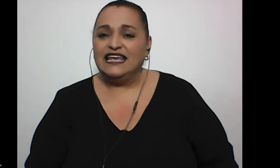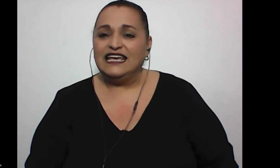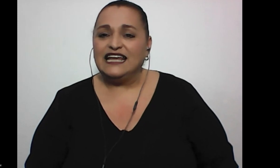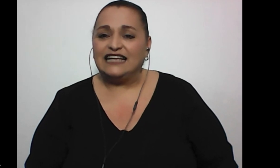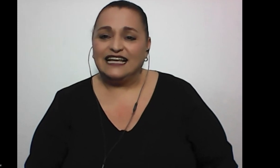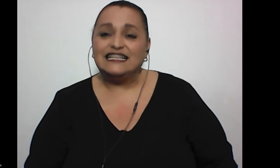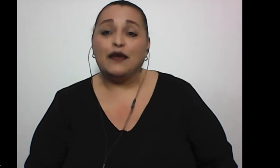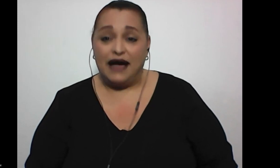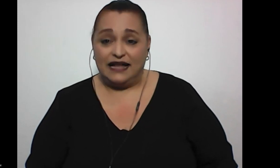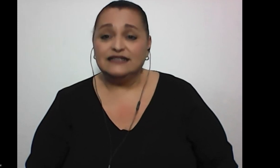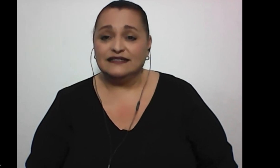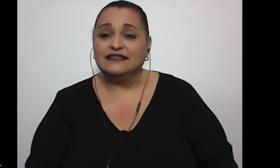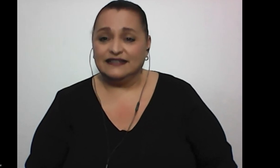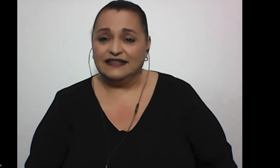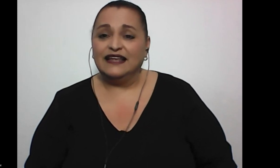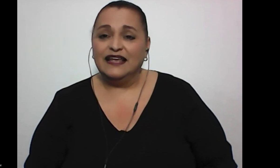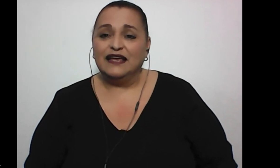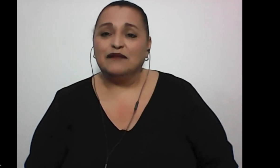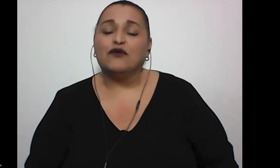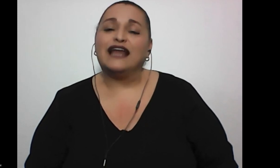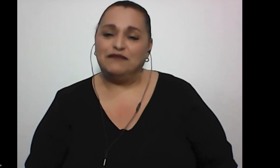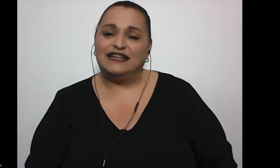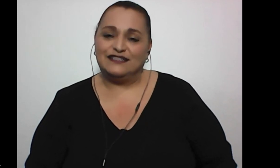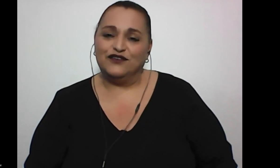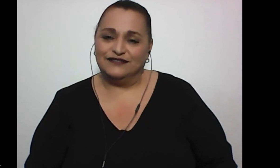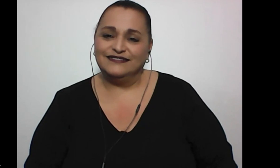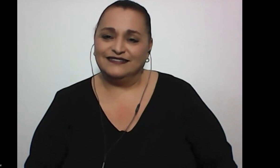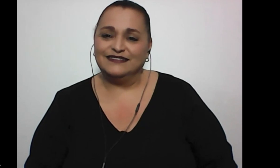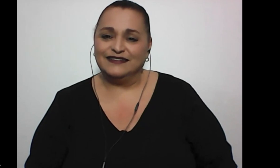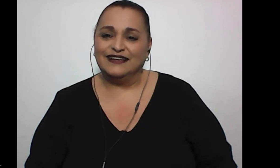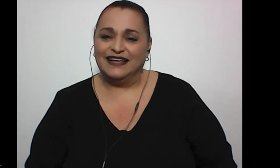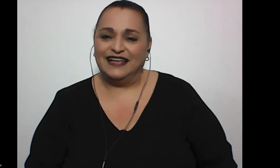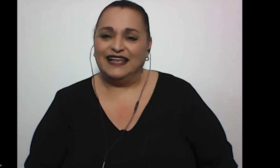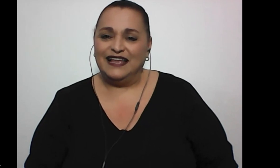y gracias a Damaris por la invitación